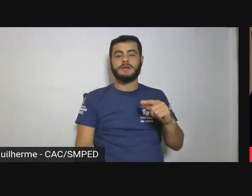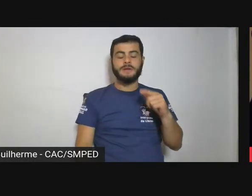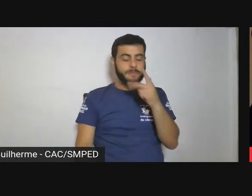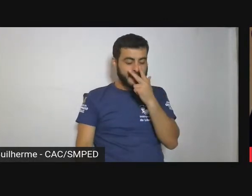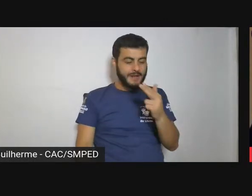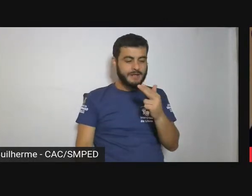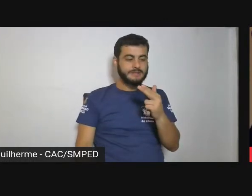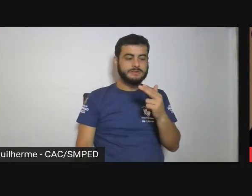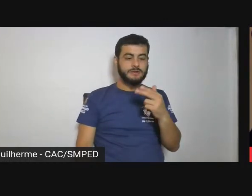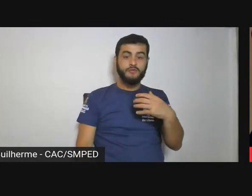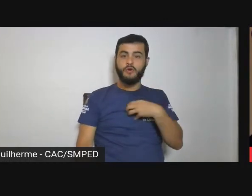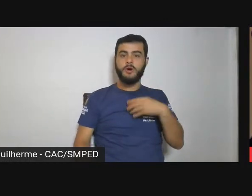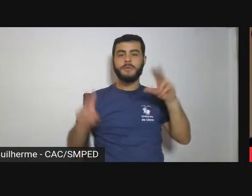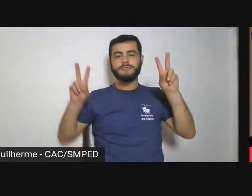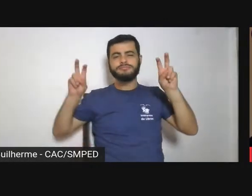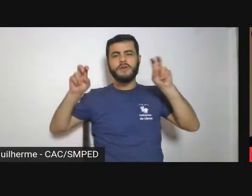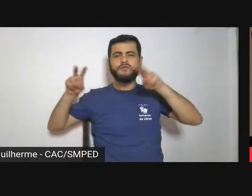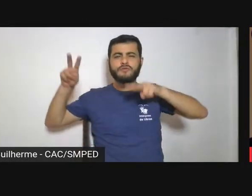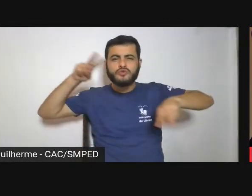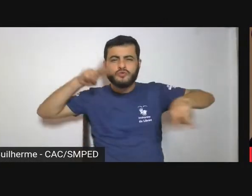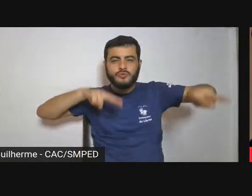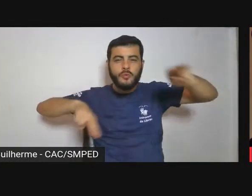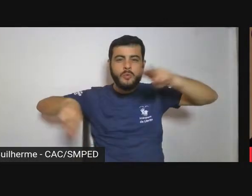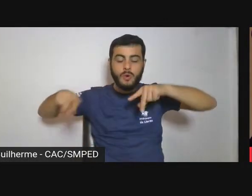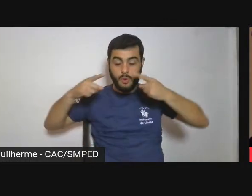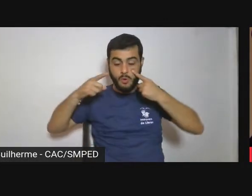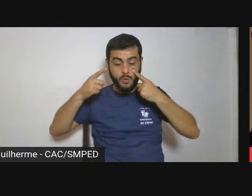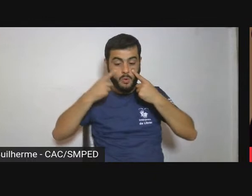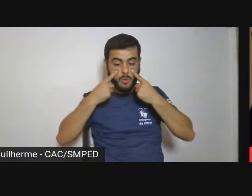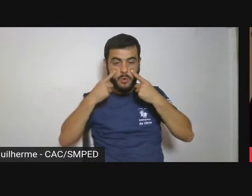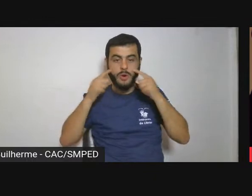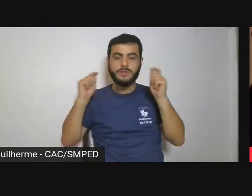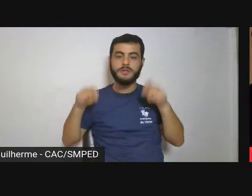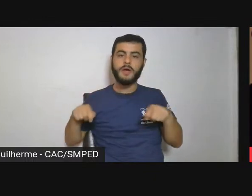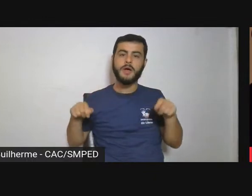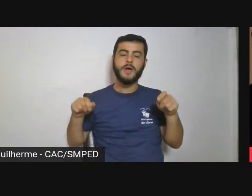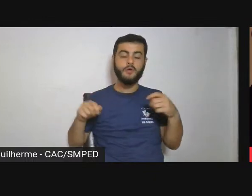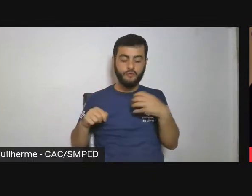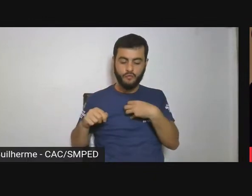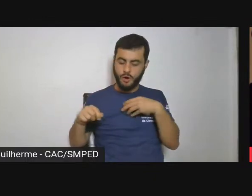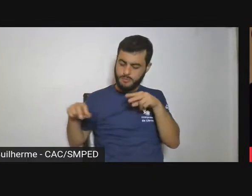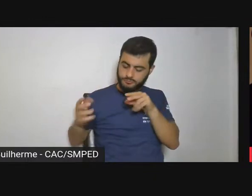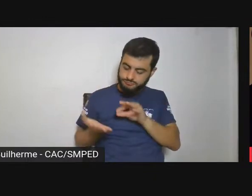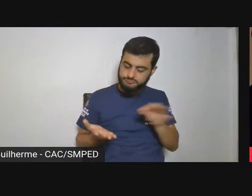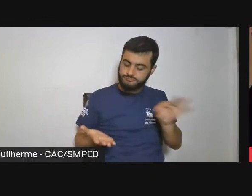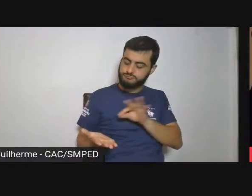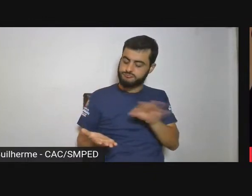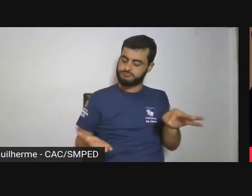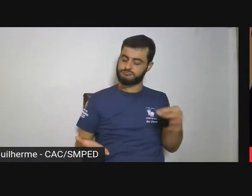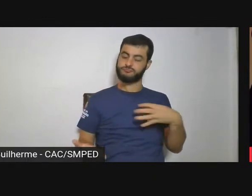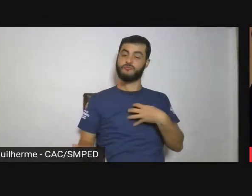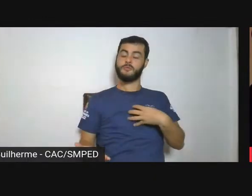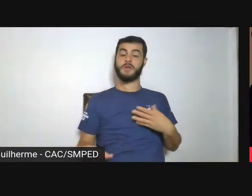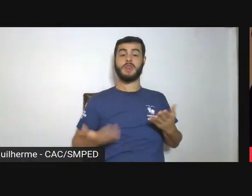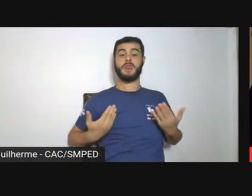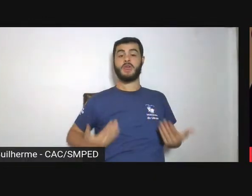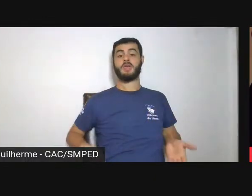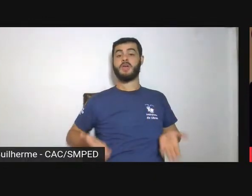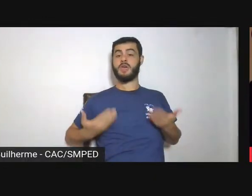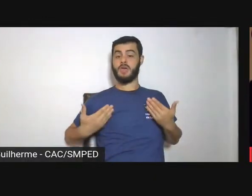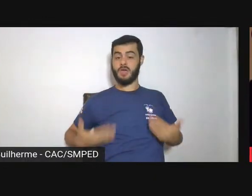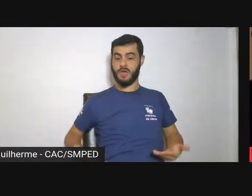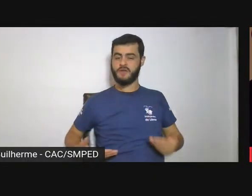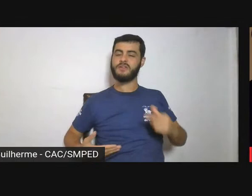essa sei lá, essa leveza assim, né, e intercalando com os textos e tal